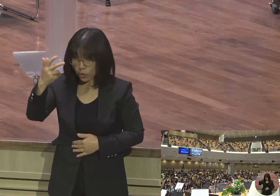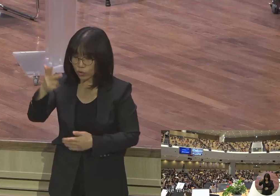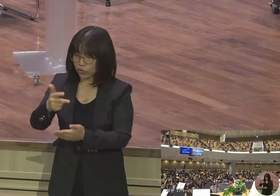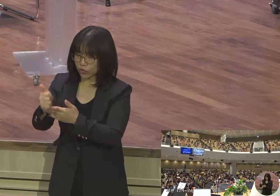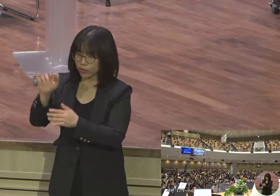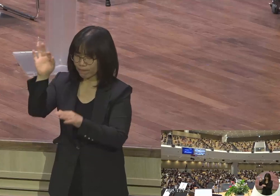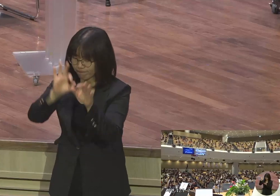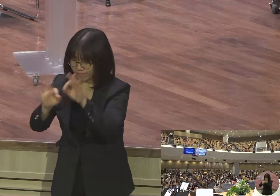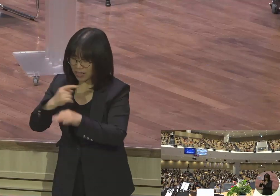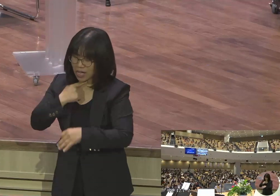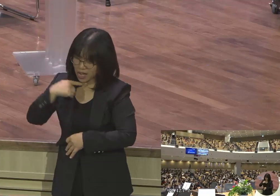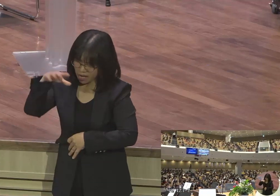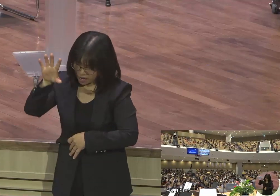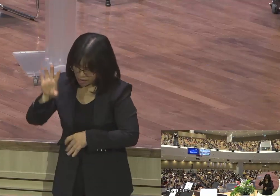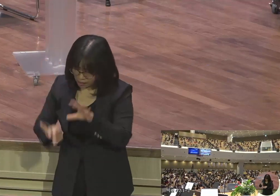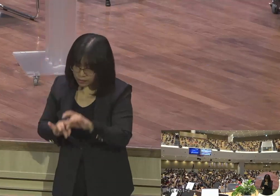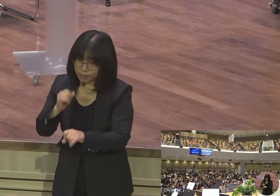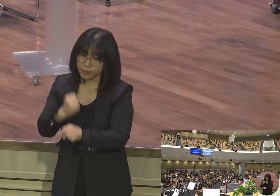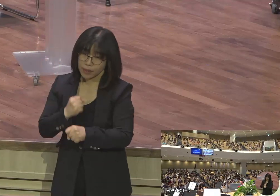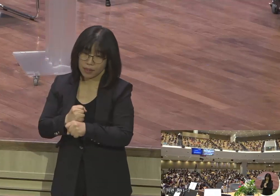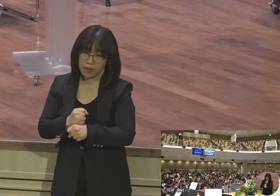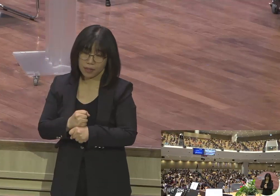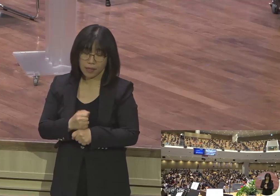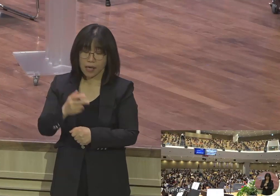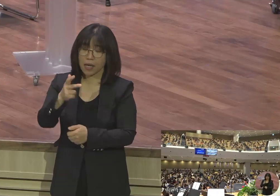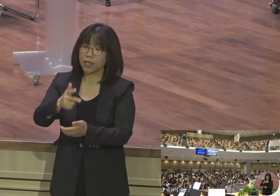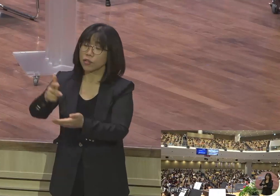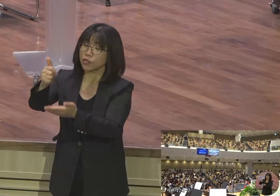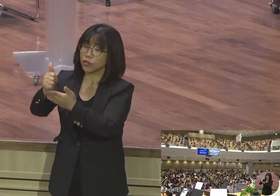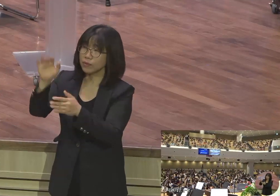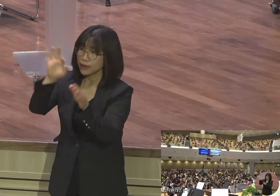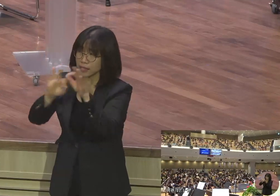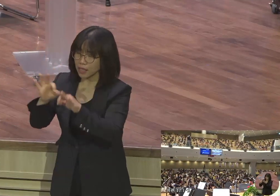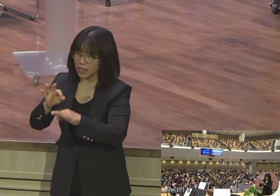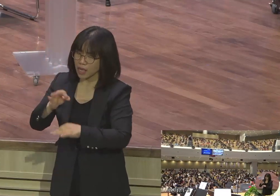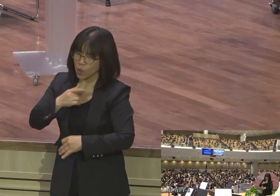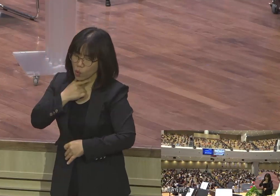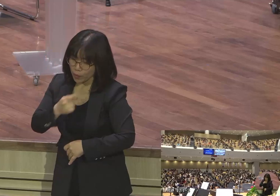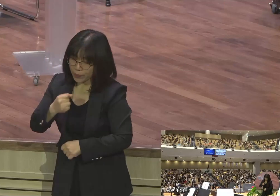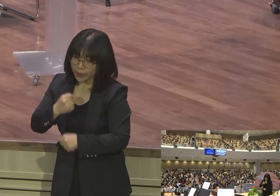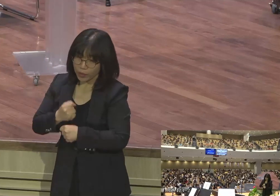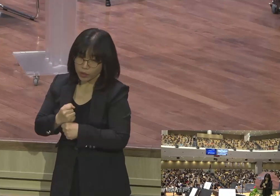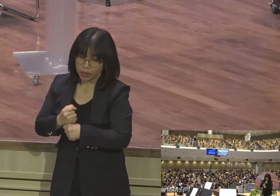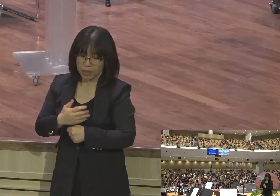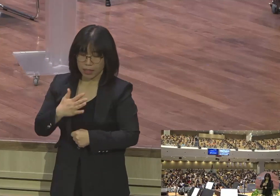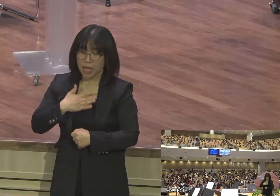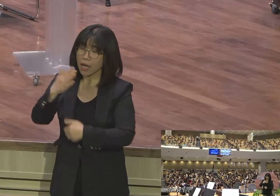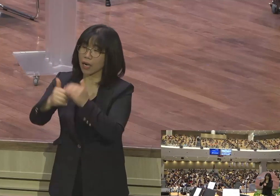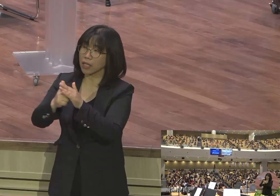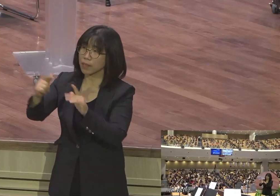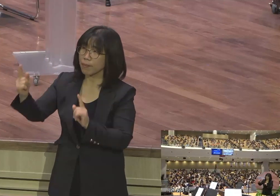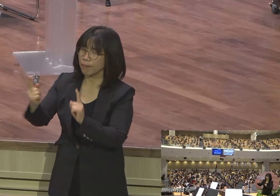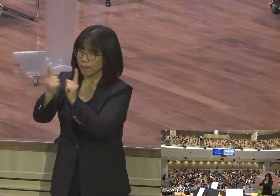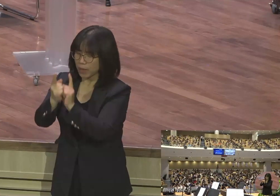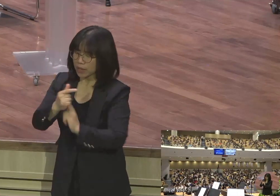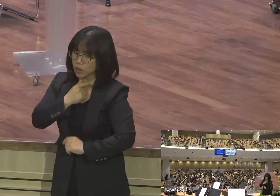영혼이 하나님 곧 살아계신 하나님을 갈망하나니 내가 어느 때에 나아가서 하나님의 얼굴을 배울까 다윗은